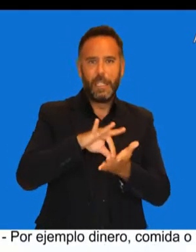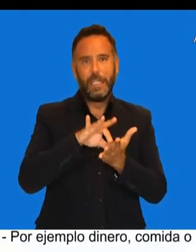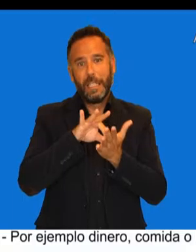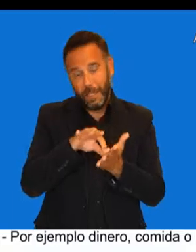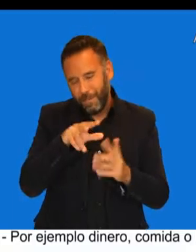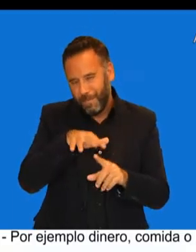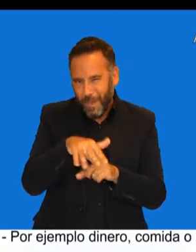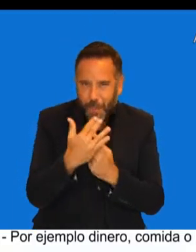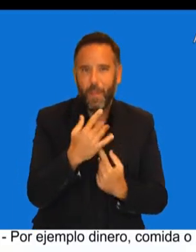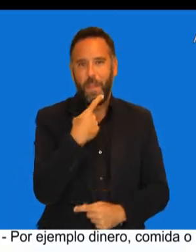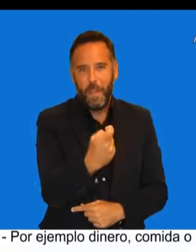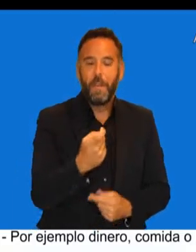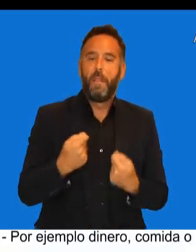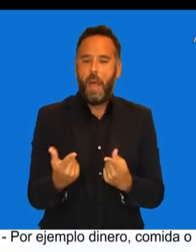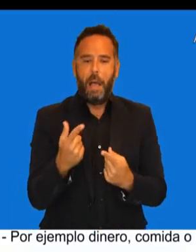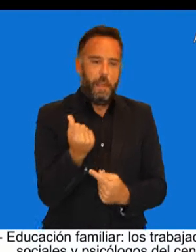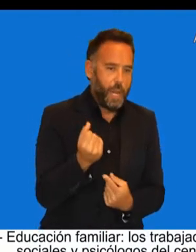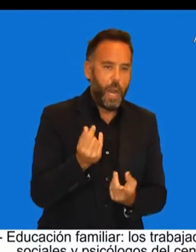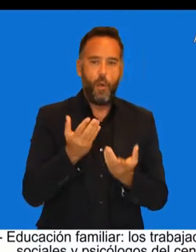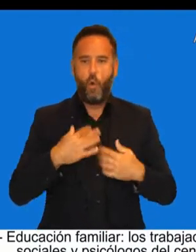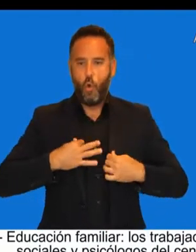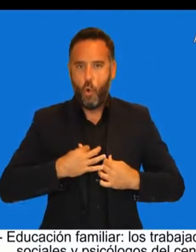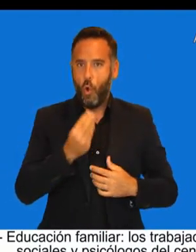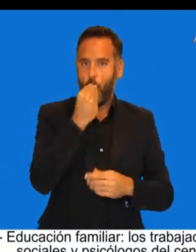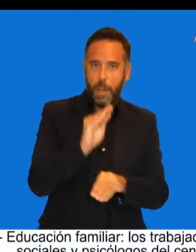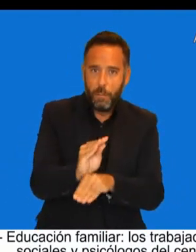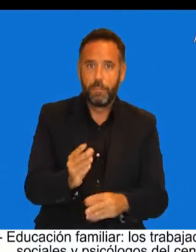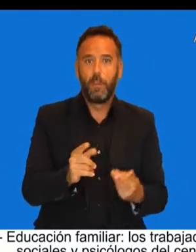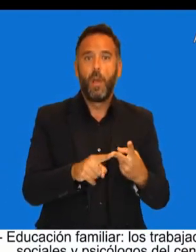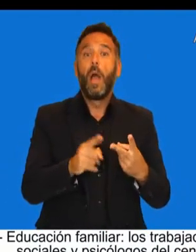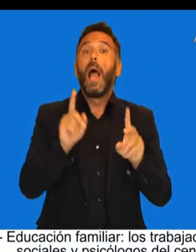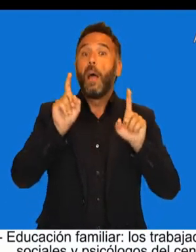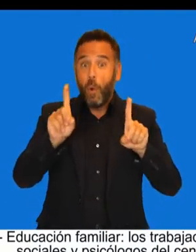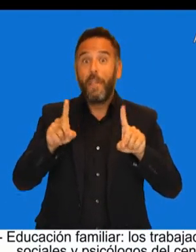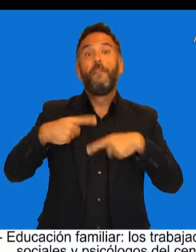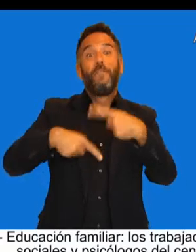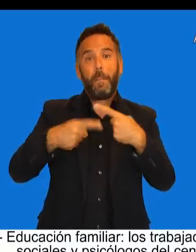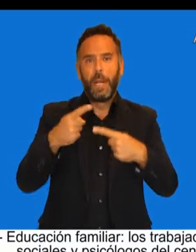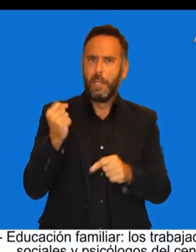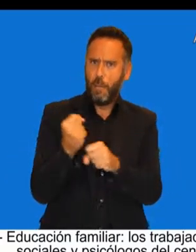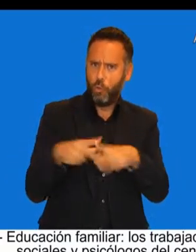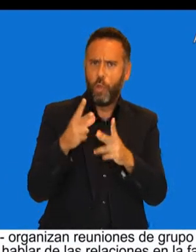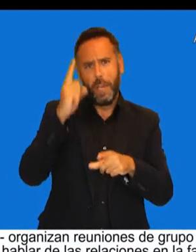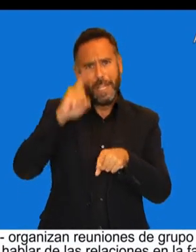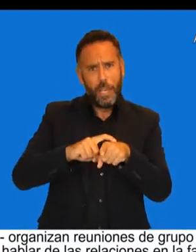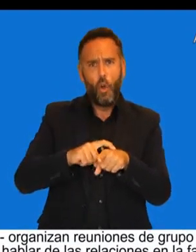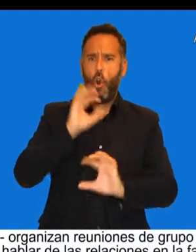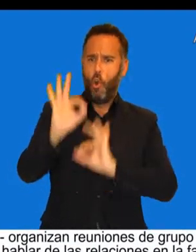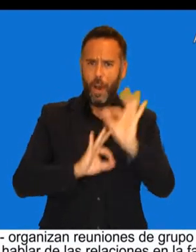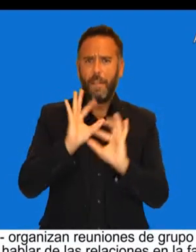Por ejemplo, dinero, comida o ropa. Educación familiar. Los trabajadores sociales y psicólogos del Centro organizan reuniones de grupo...